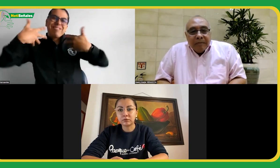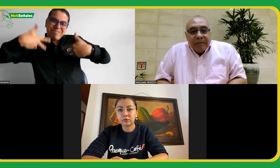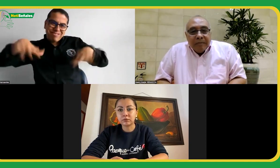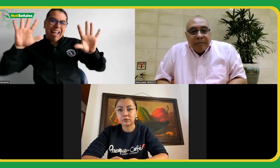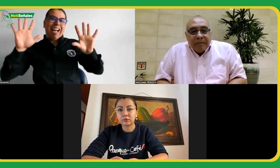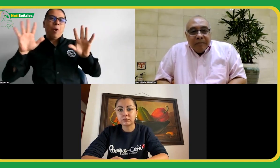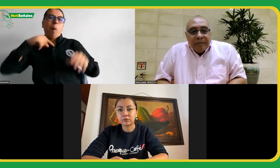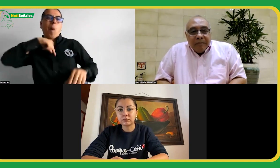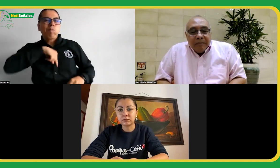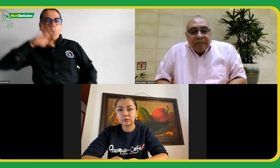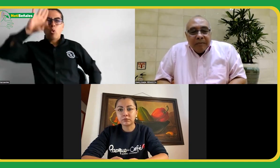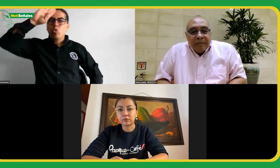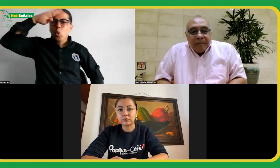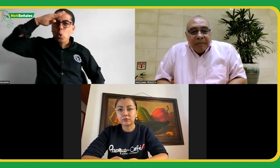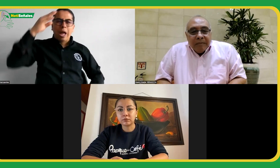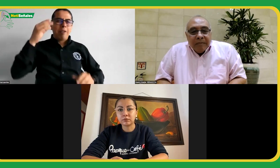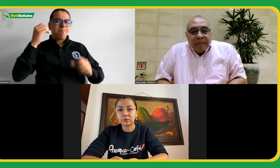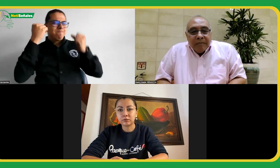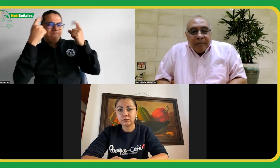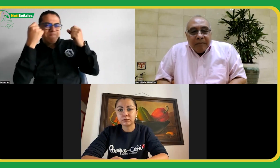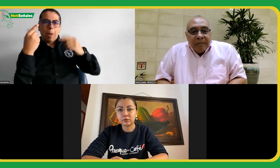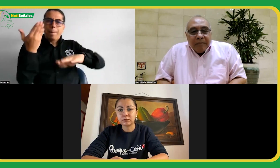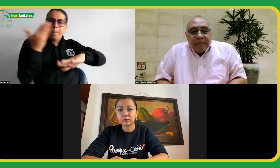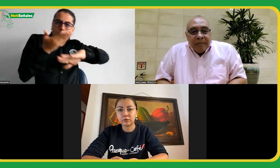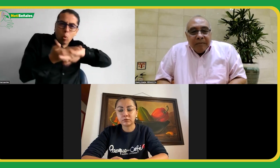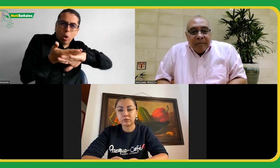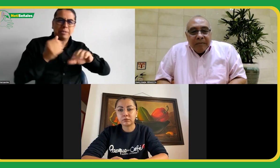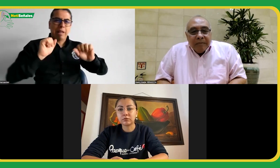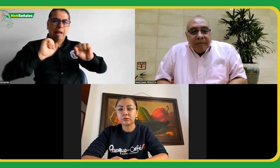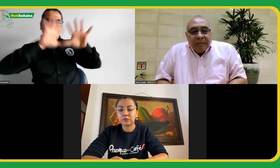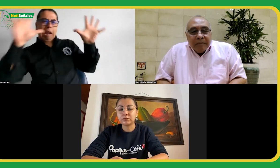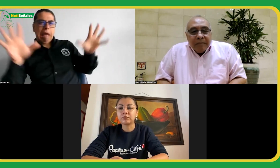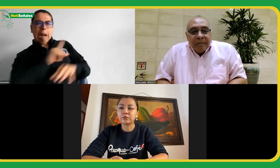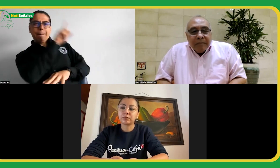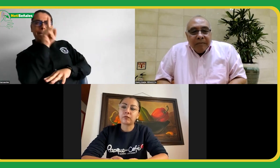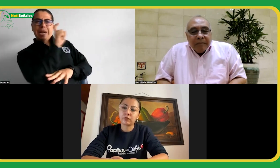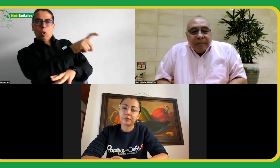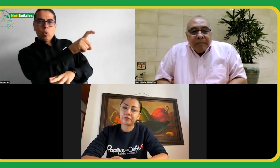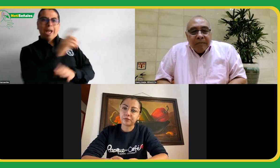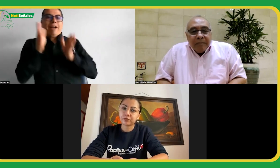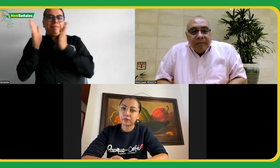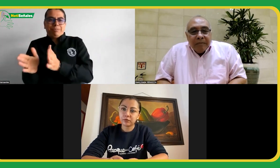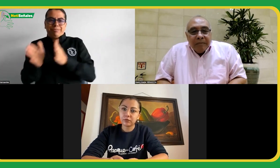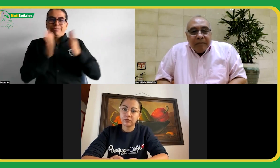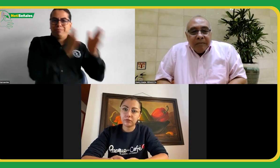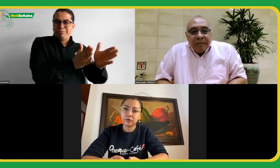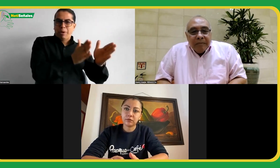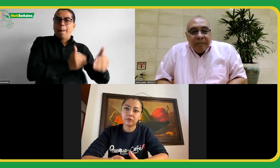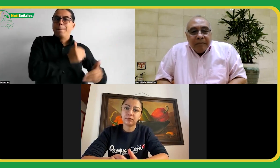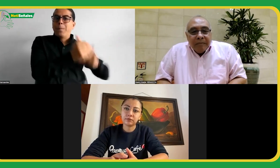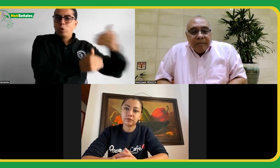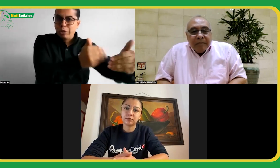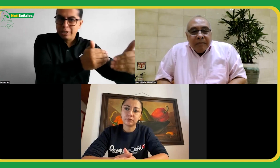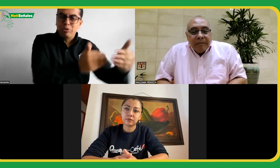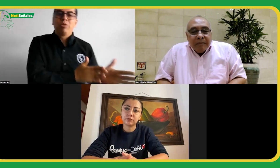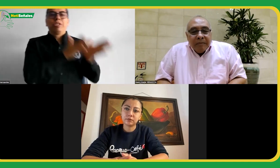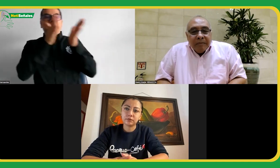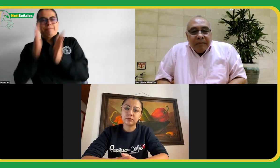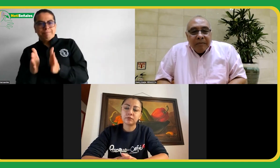WFD parecía tener mucha experiencia en cuanto a esto. El programa tenía un momento de preguntas en cuanto a la metodología y procesos